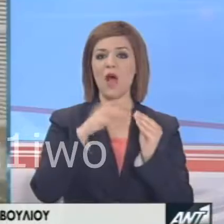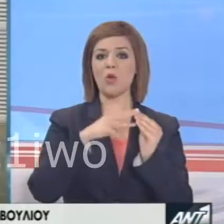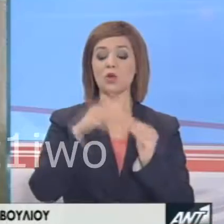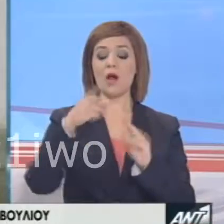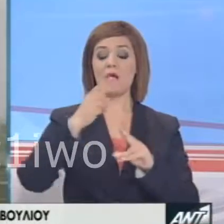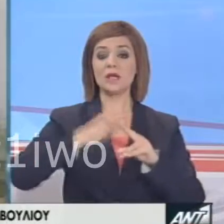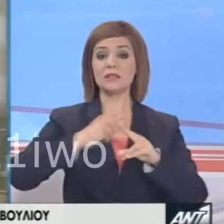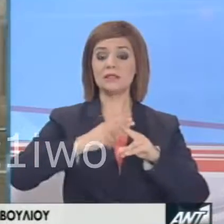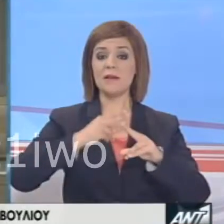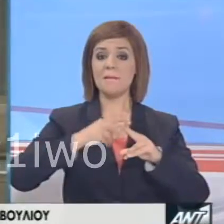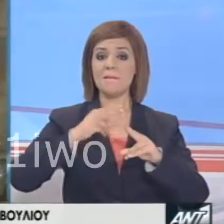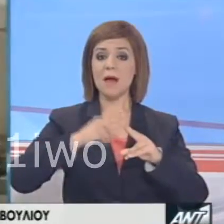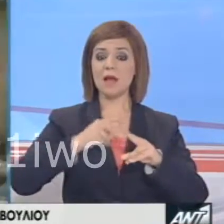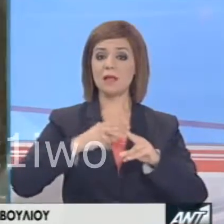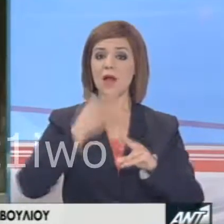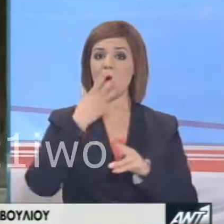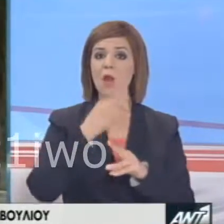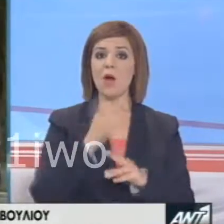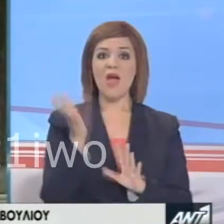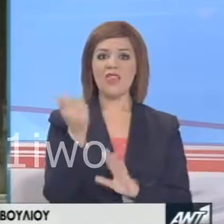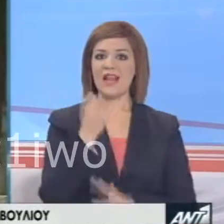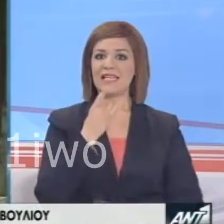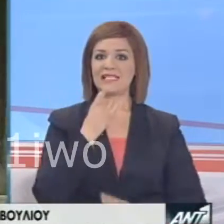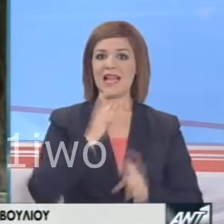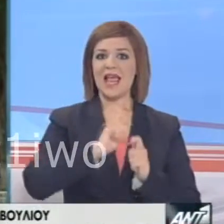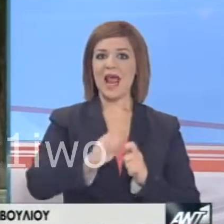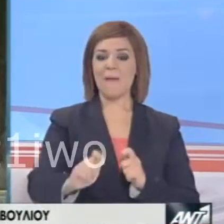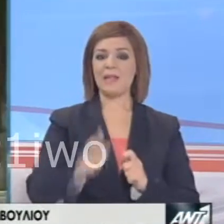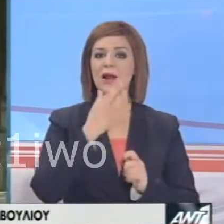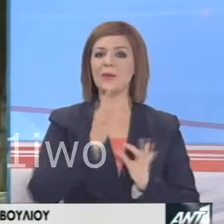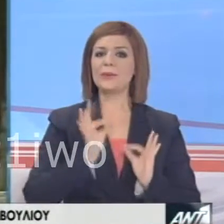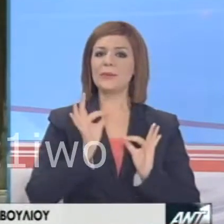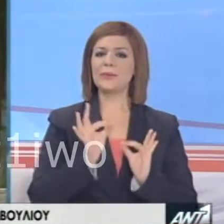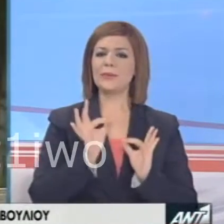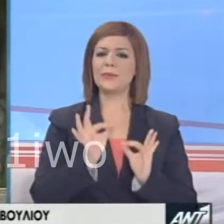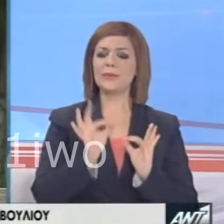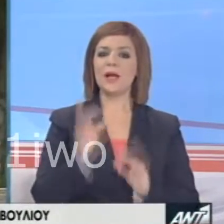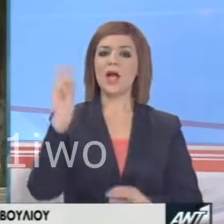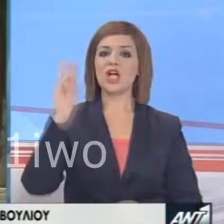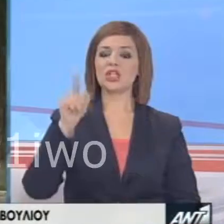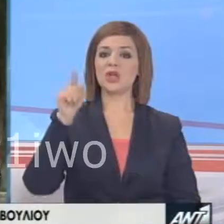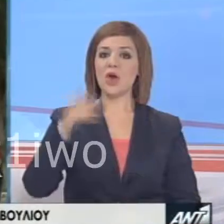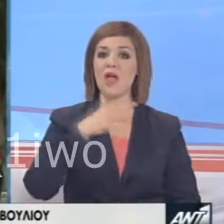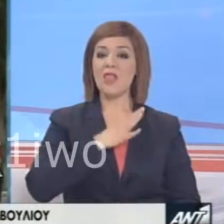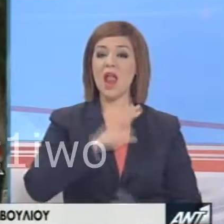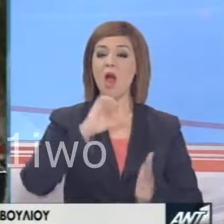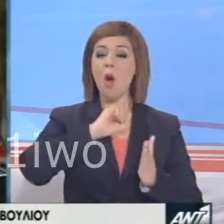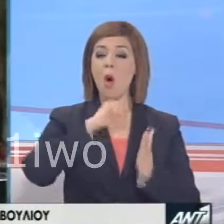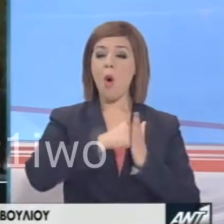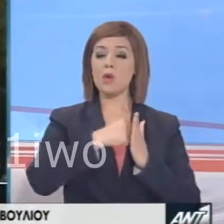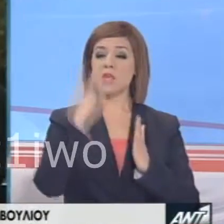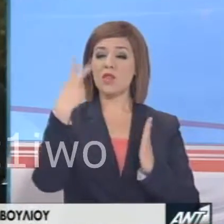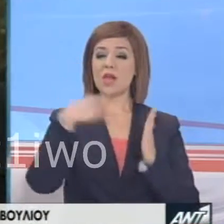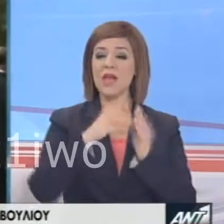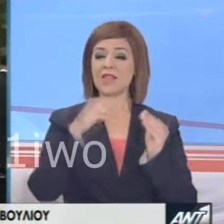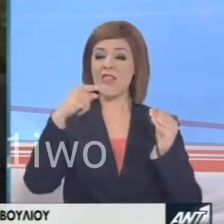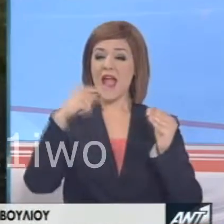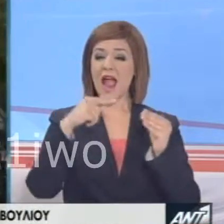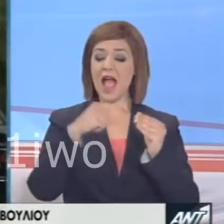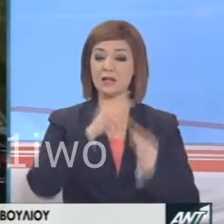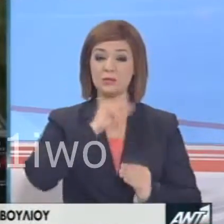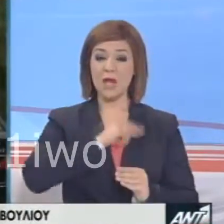σημαντικό καθώς δεν θα απαιτηθούν σκληρά μέτρα που στόχος της Τρόικα ήταν μέχρι το 2016 να έχουμε πρωτογενές πλεόνασμα